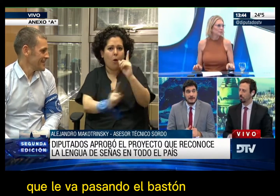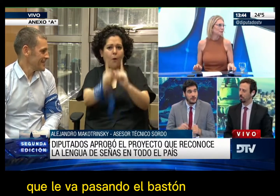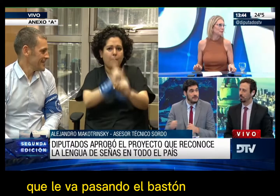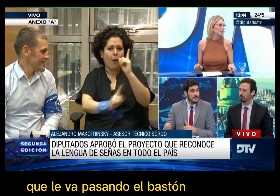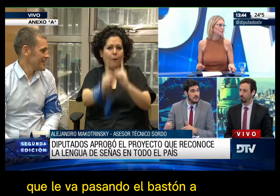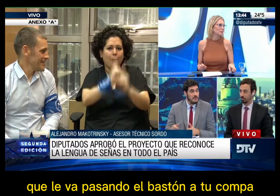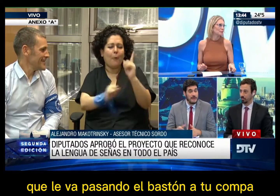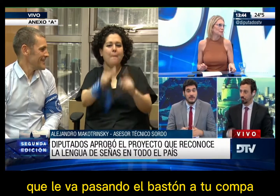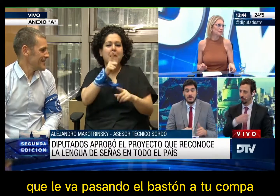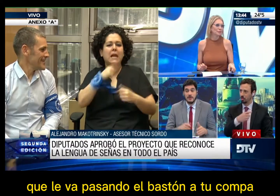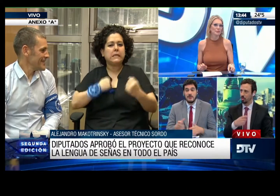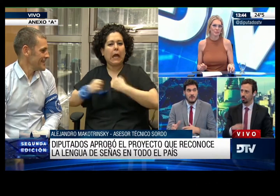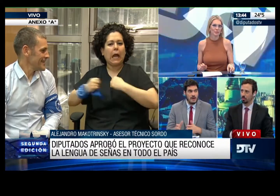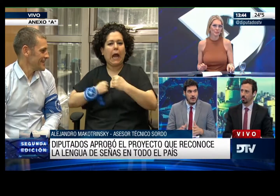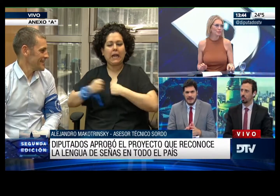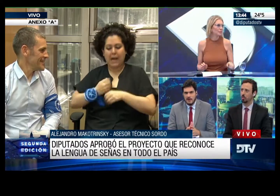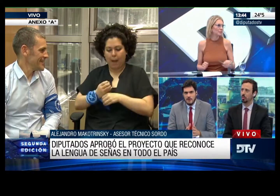pasando el bastón a tu compañero. Siempre que lo veo...